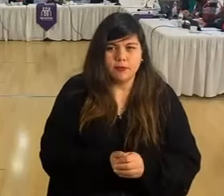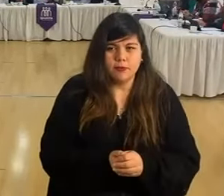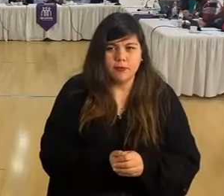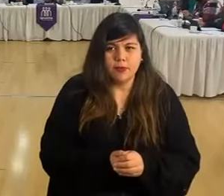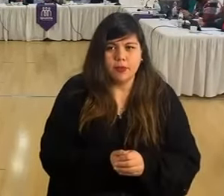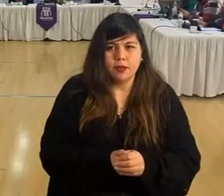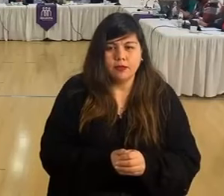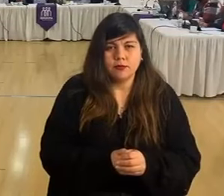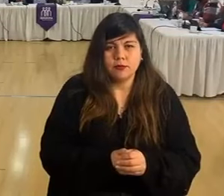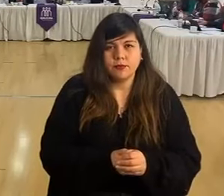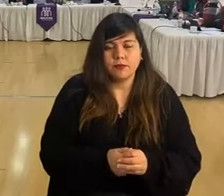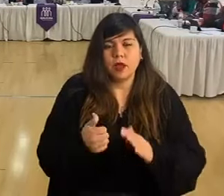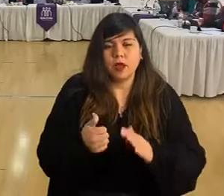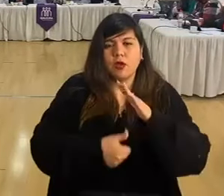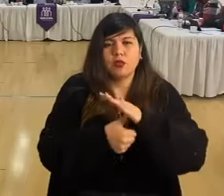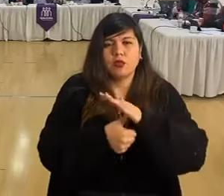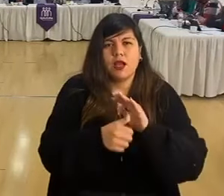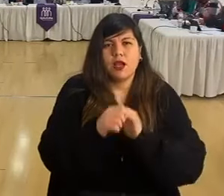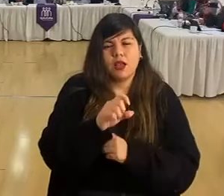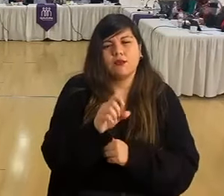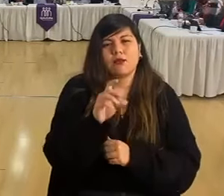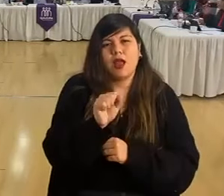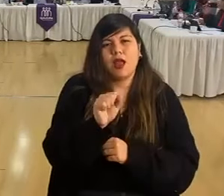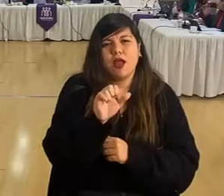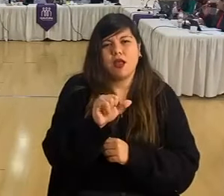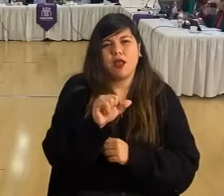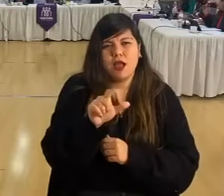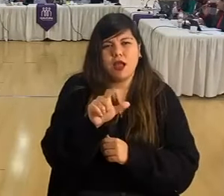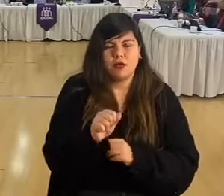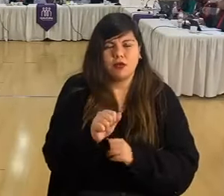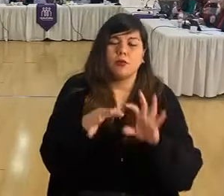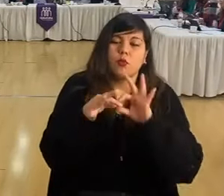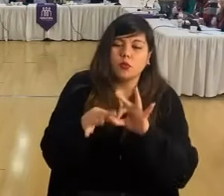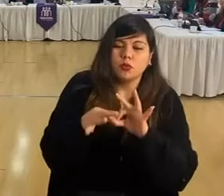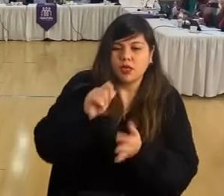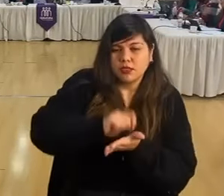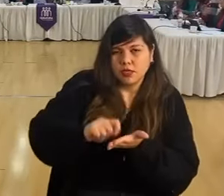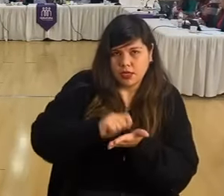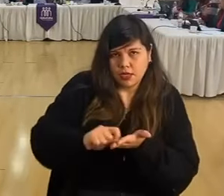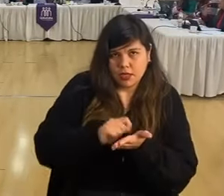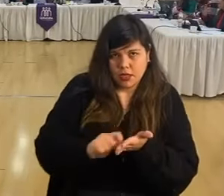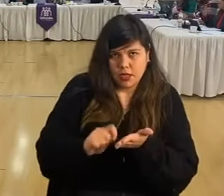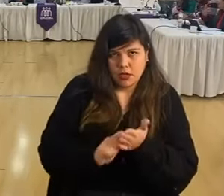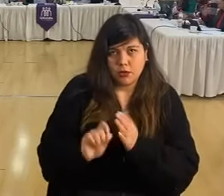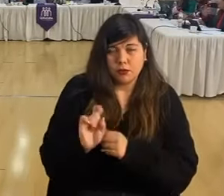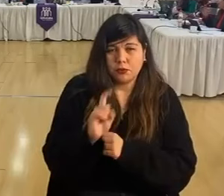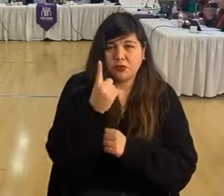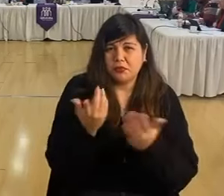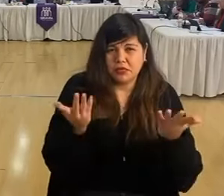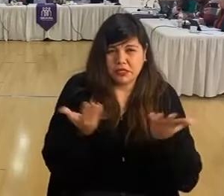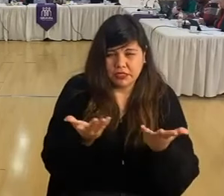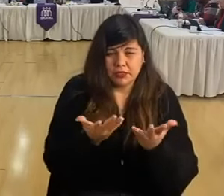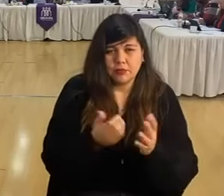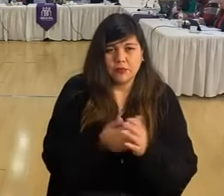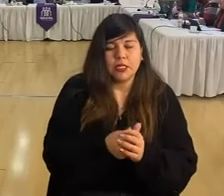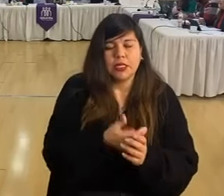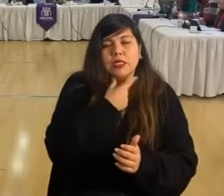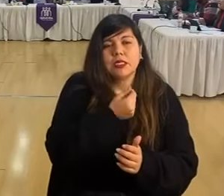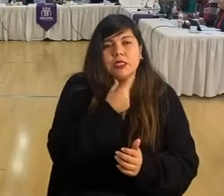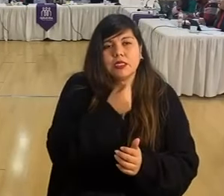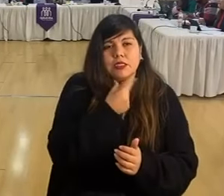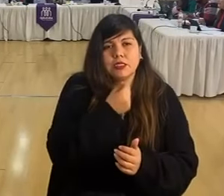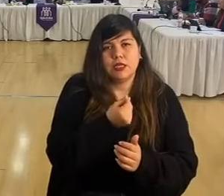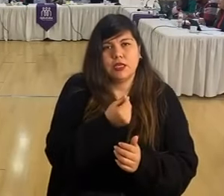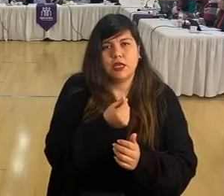Tiempo de la consejera Lorena Ayala. Gracias, secretario. En primer lugar, quisiera